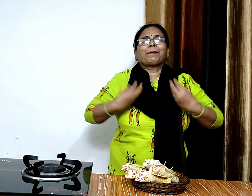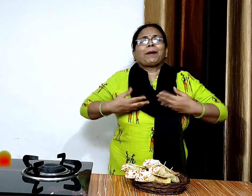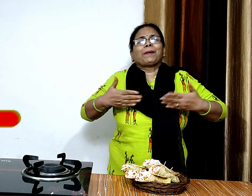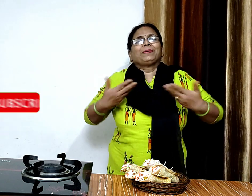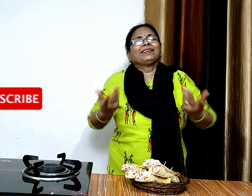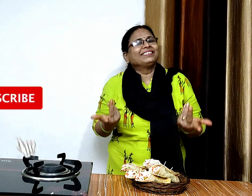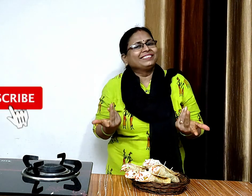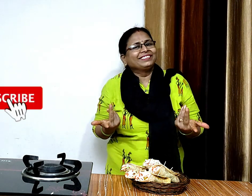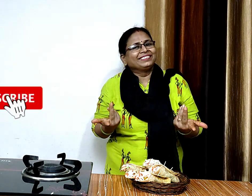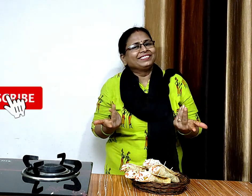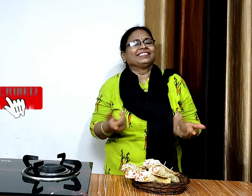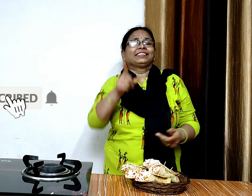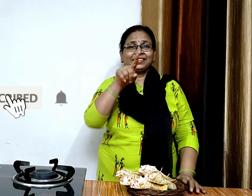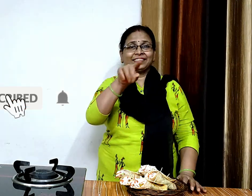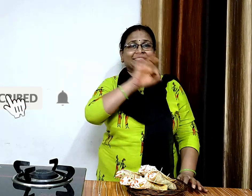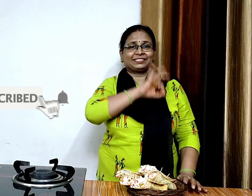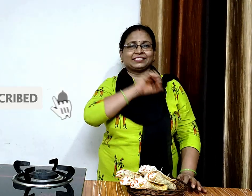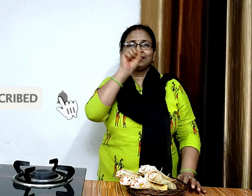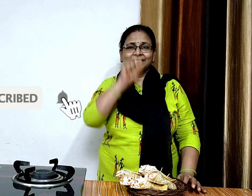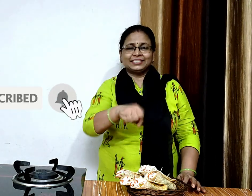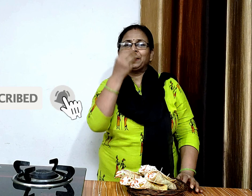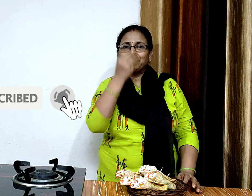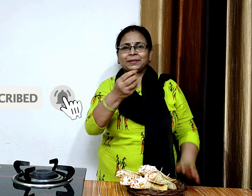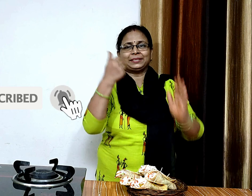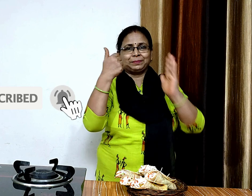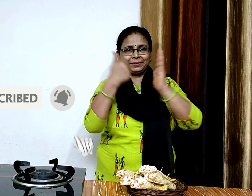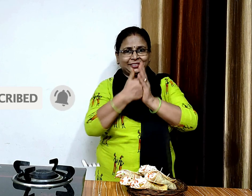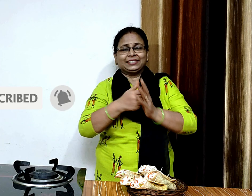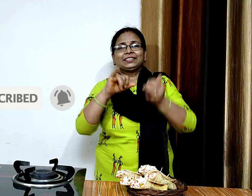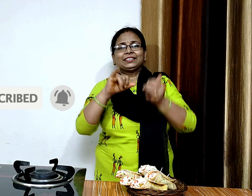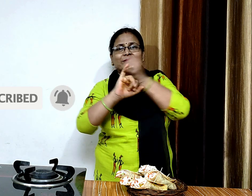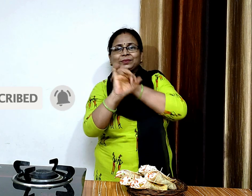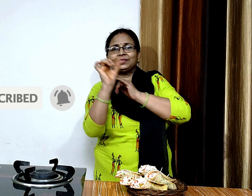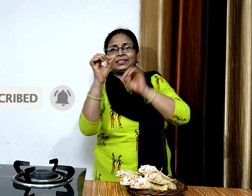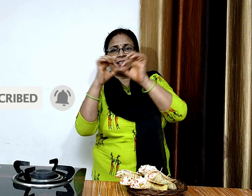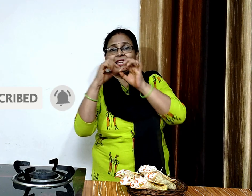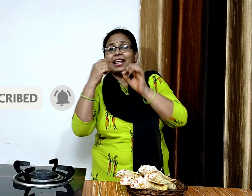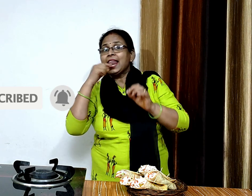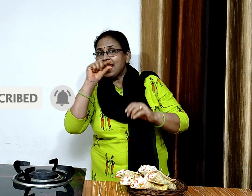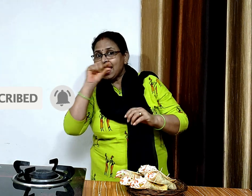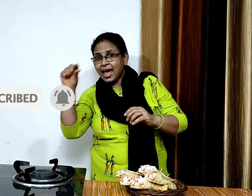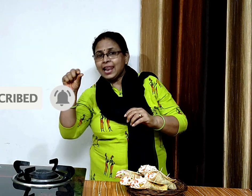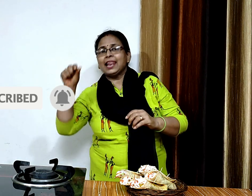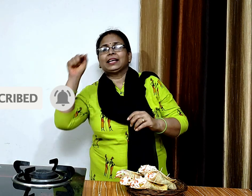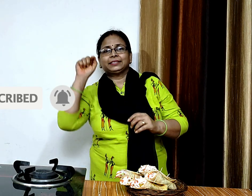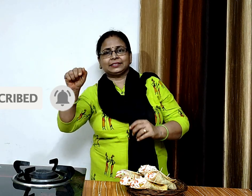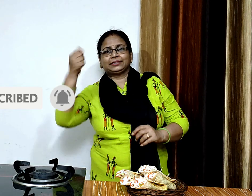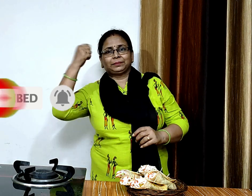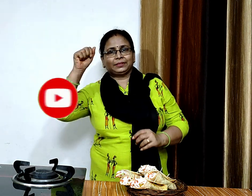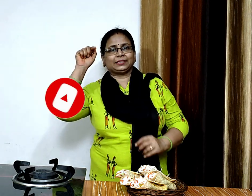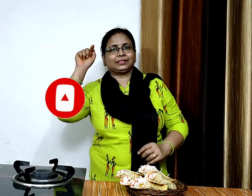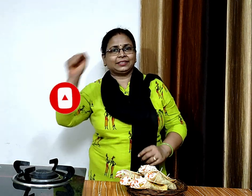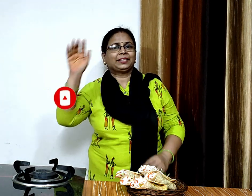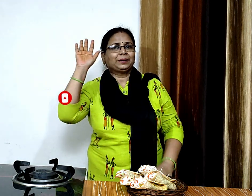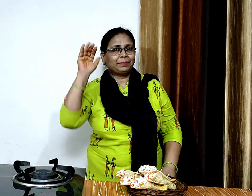अगर आपको मेरी वीडियो पसंद आयो तो इस वीडियो को लाइक और चनल को सब्स्राइब करना ना भूले मिलते हैं नेक्स वीडियो में